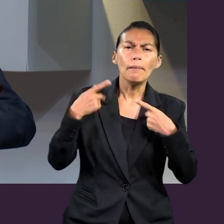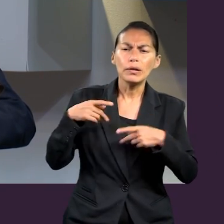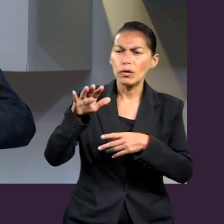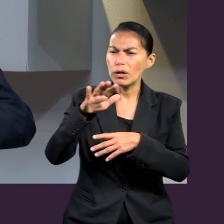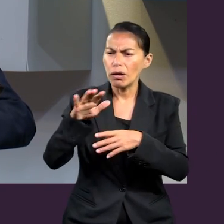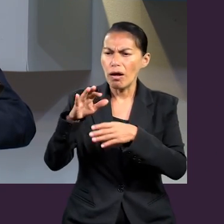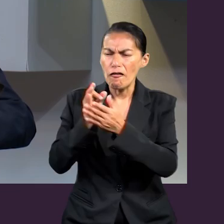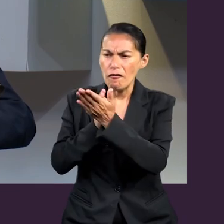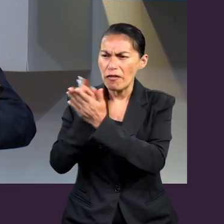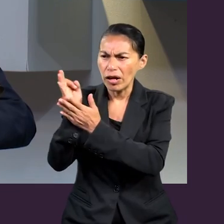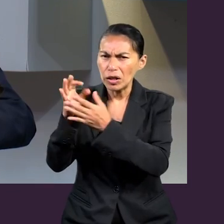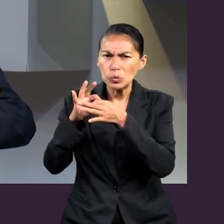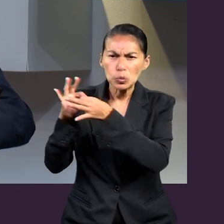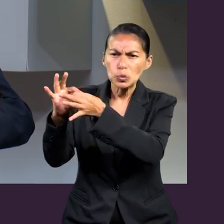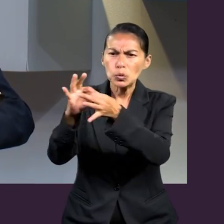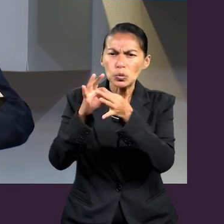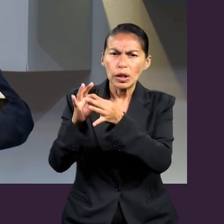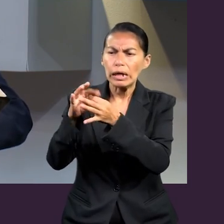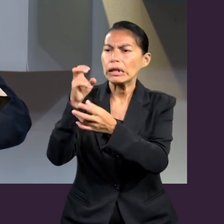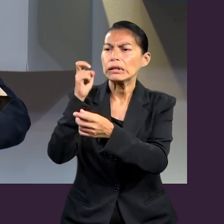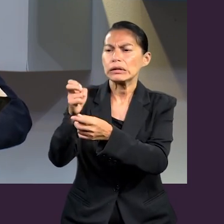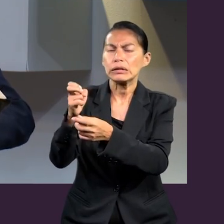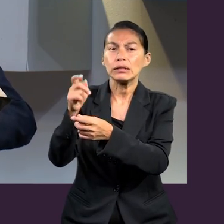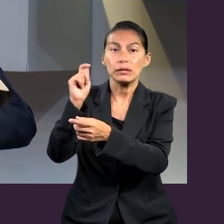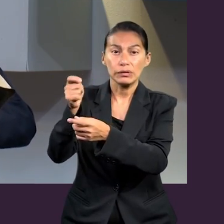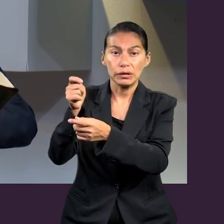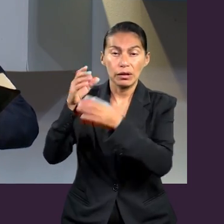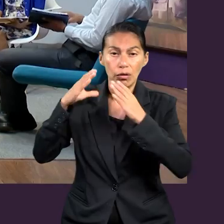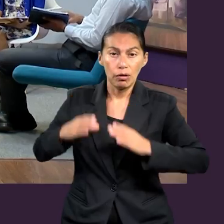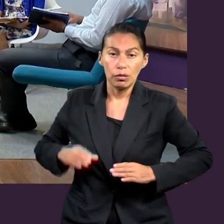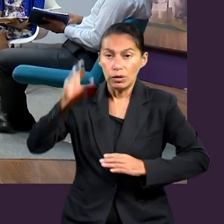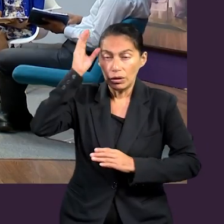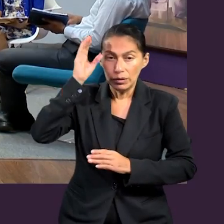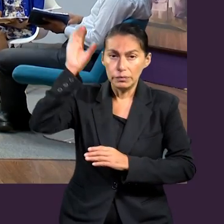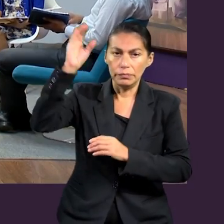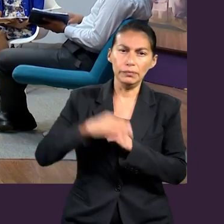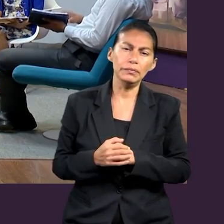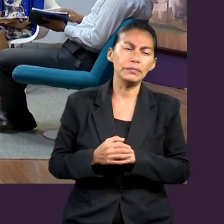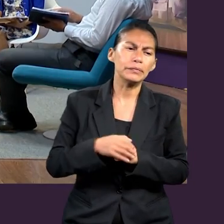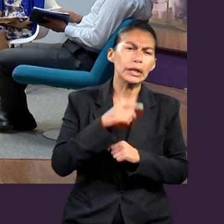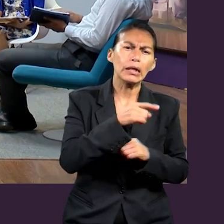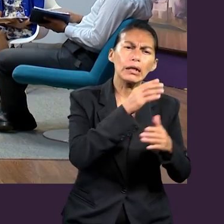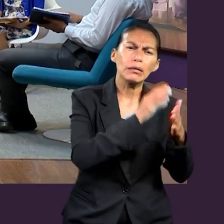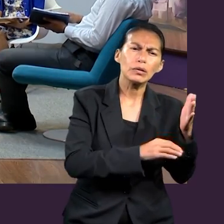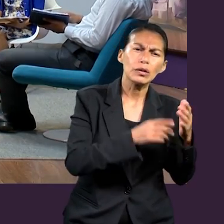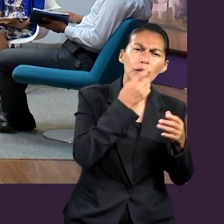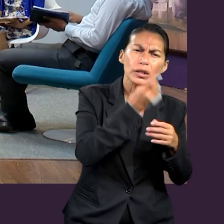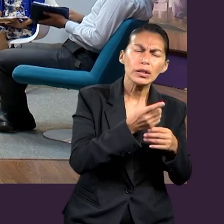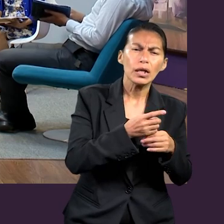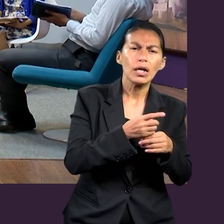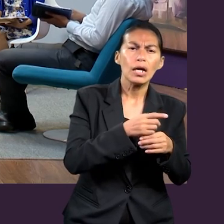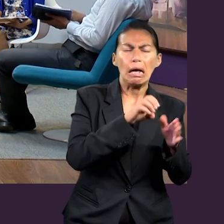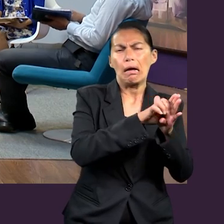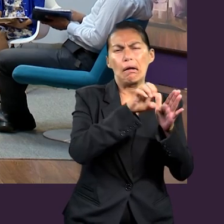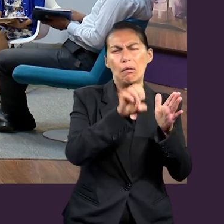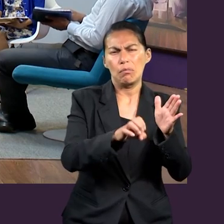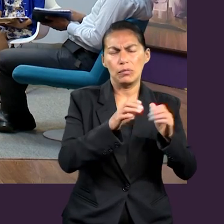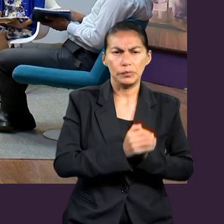Cristo. Y fíjense que el apóstol Pablo, se dieron cuenta, utiliza en el capítulo 4 una ilustración. Habla del